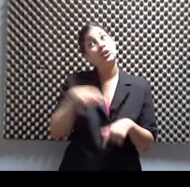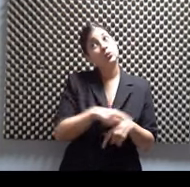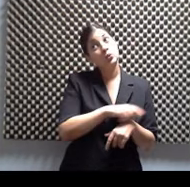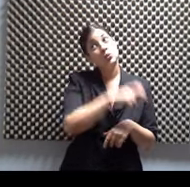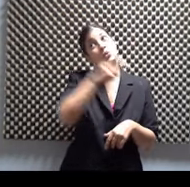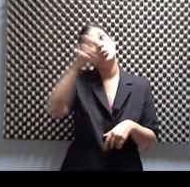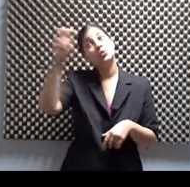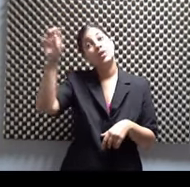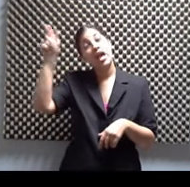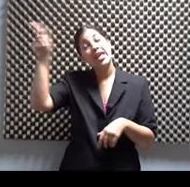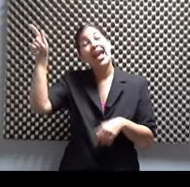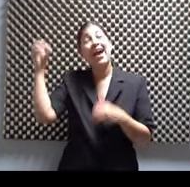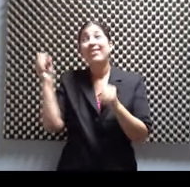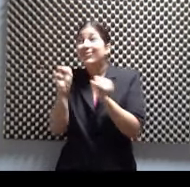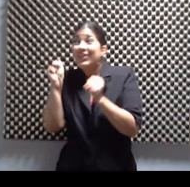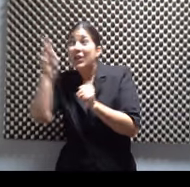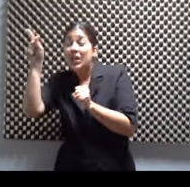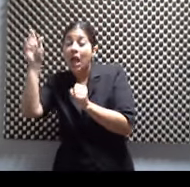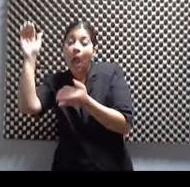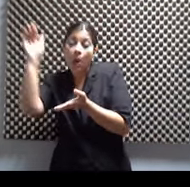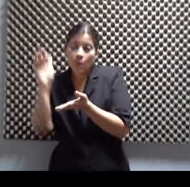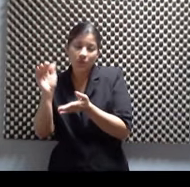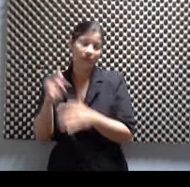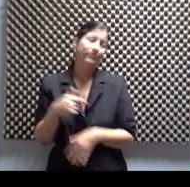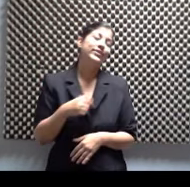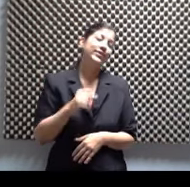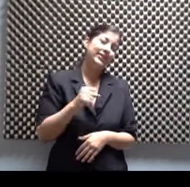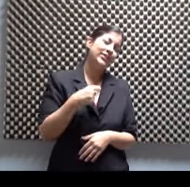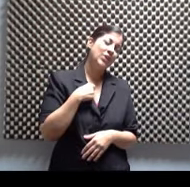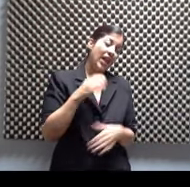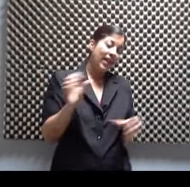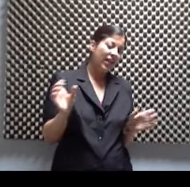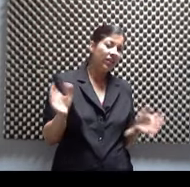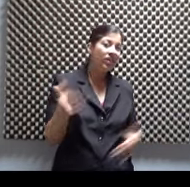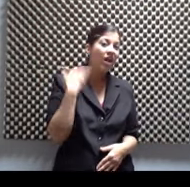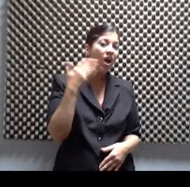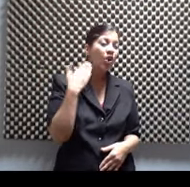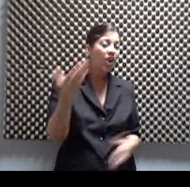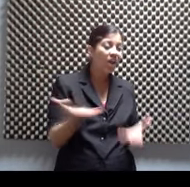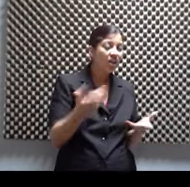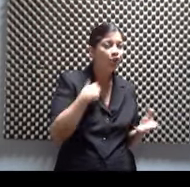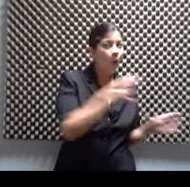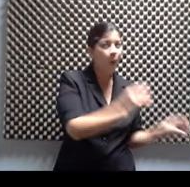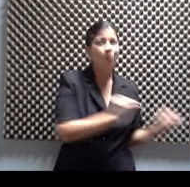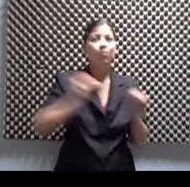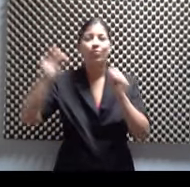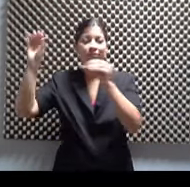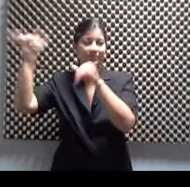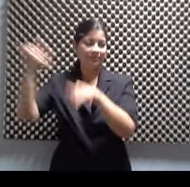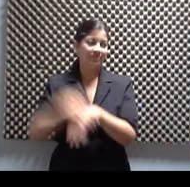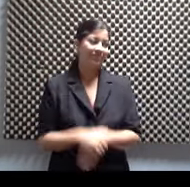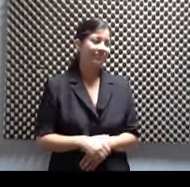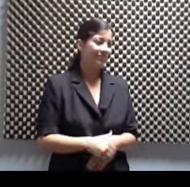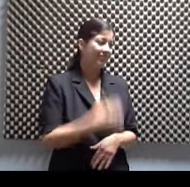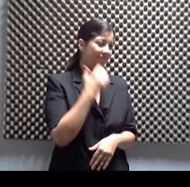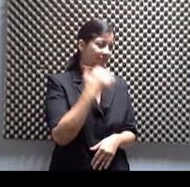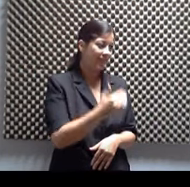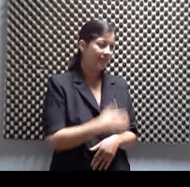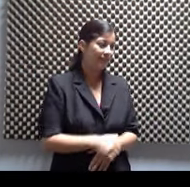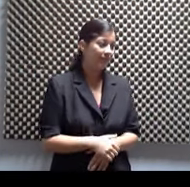de Puerto Rico allá. Eso es bueno. Eso es bueno. Aquí siempre a la orden, ya saben. Gracias. Allá por allá también. Gracias. Y nosotros vamos a